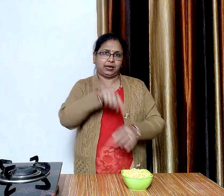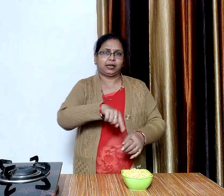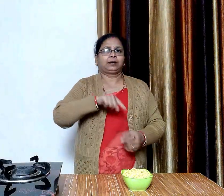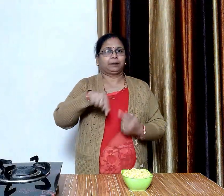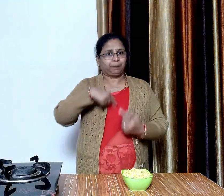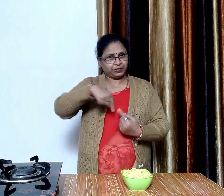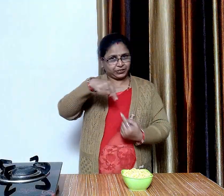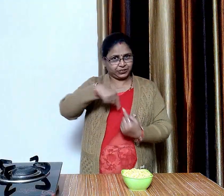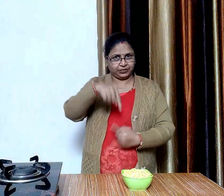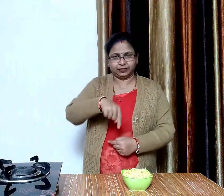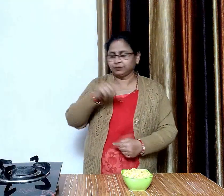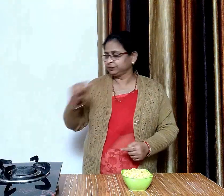रख दिया था